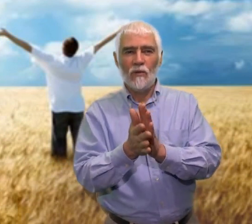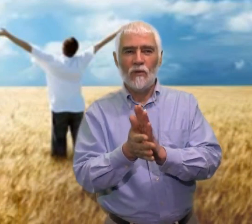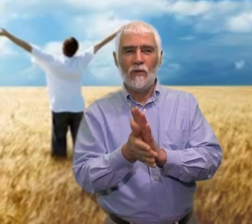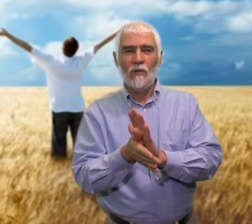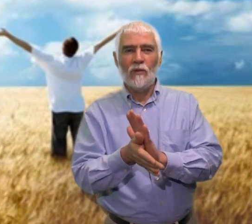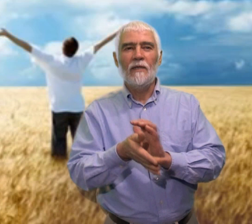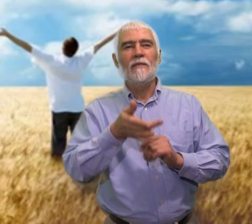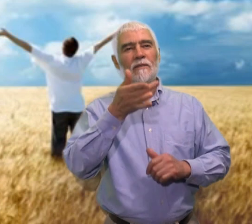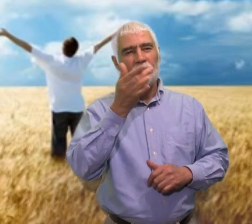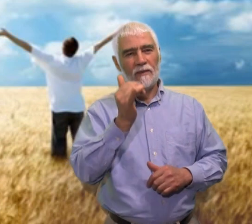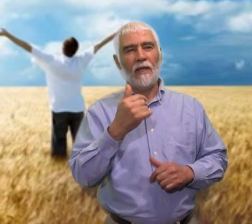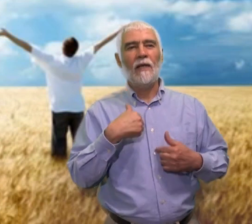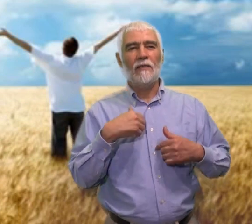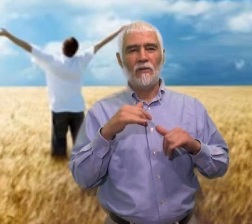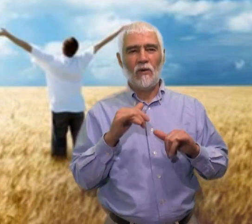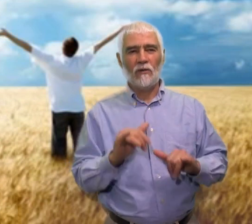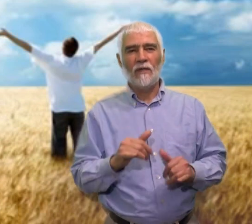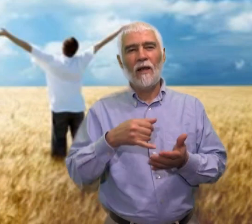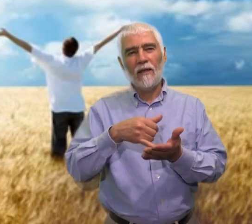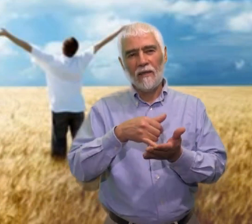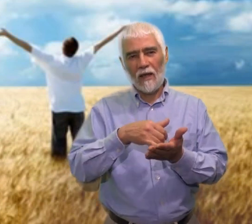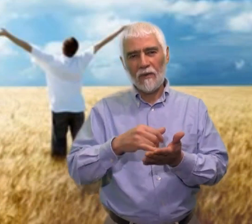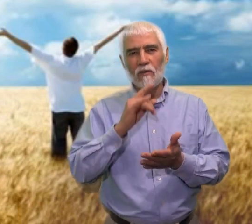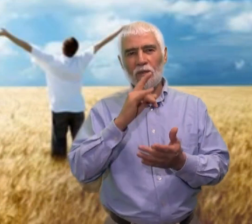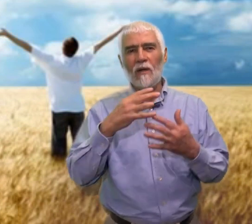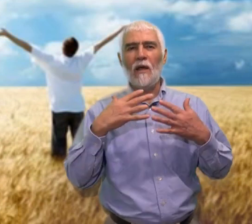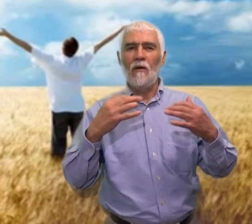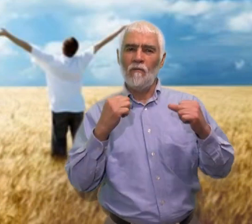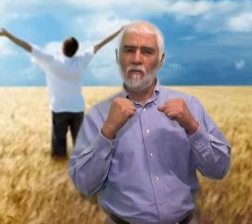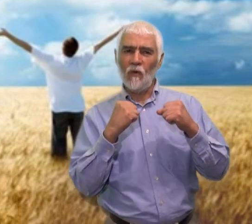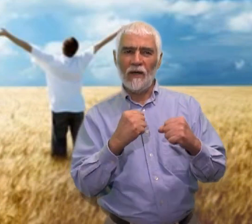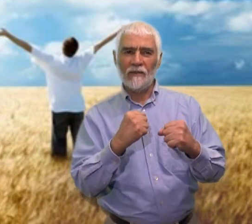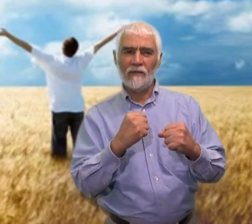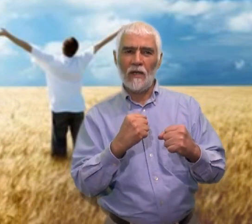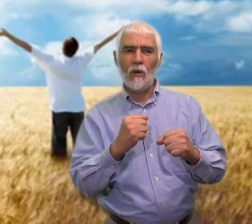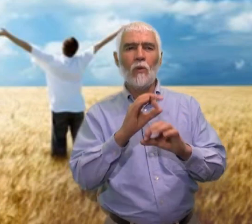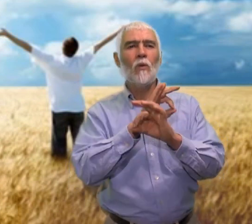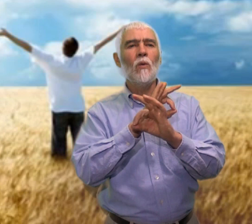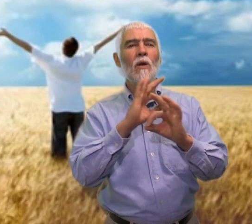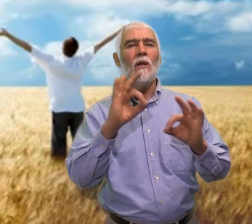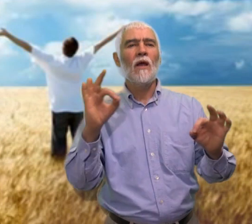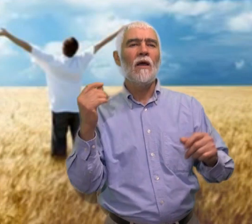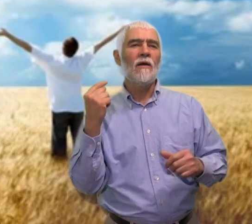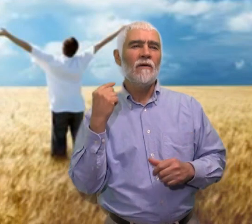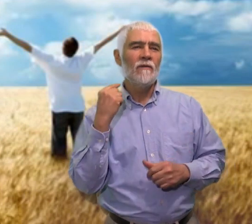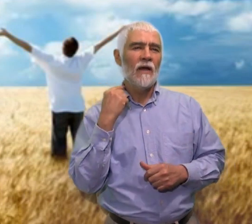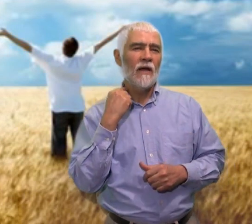Si estoy débil tu gran fuerza, nunca fallará.